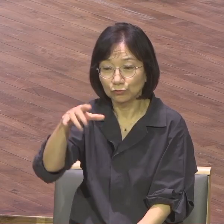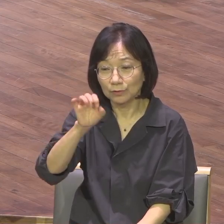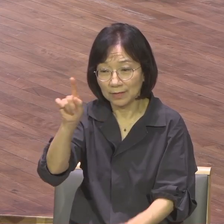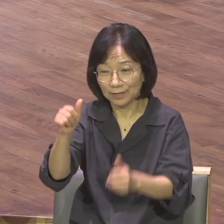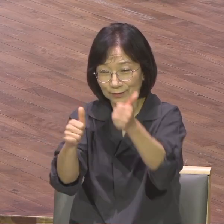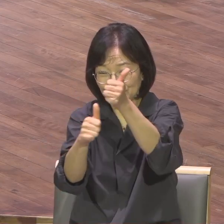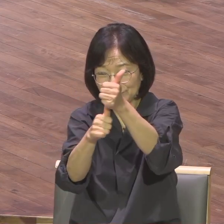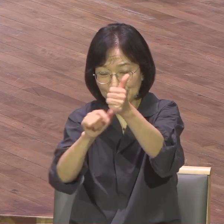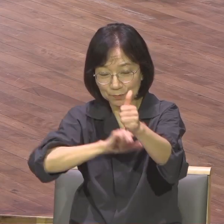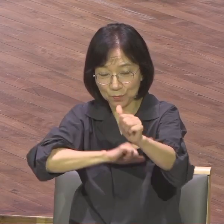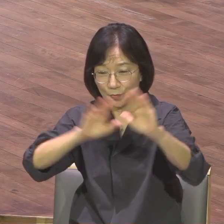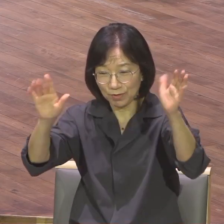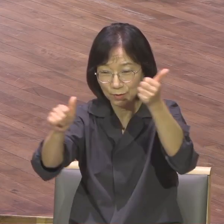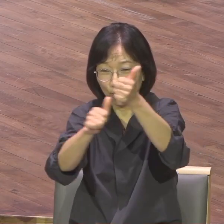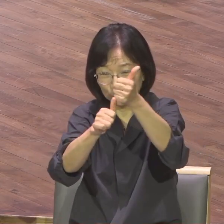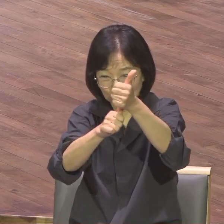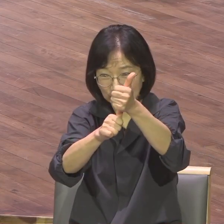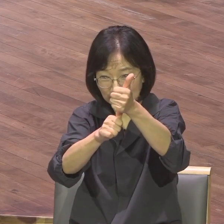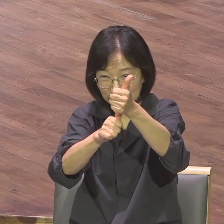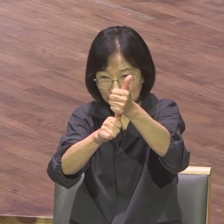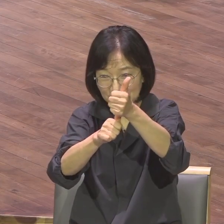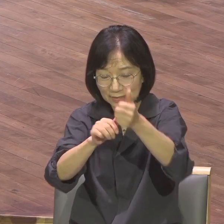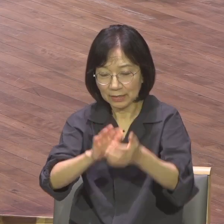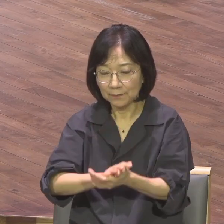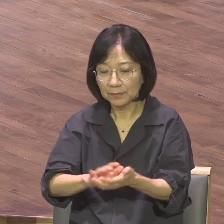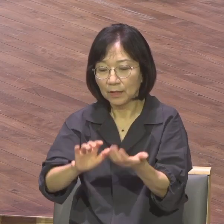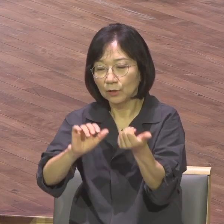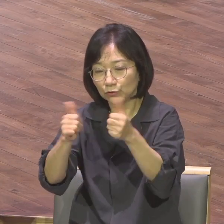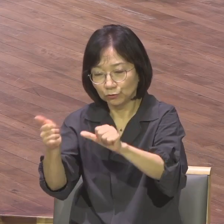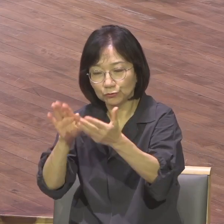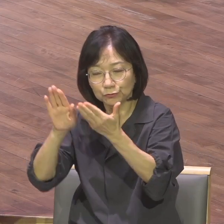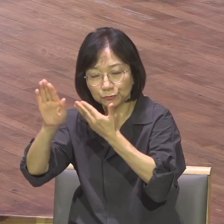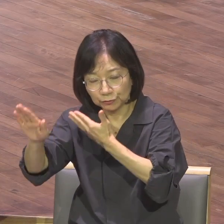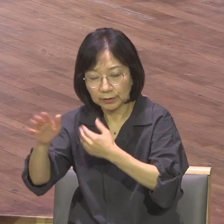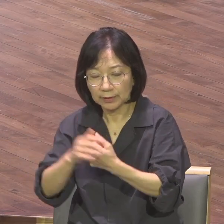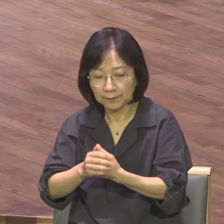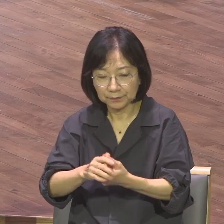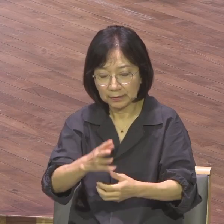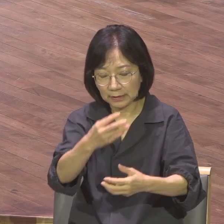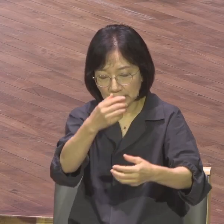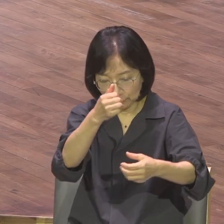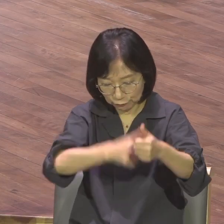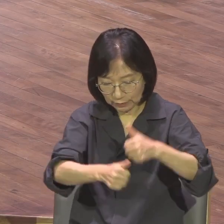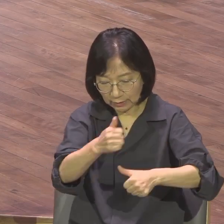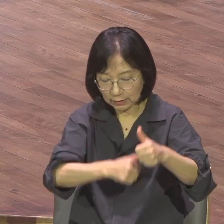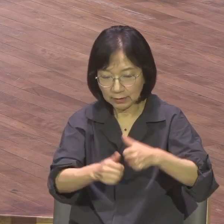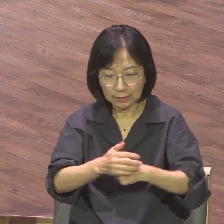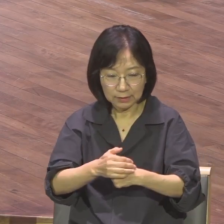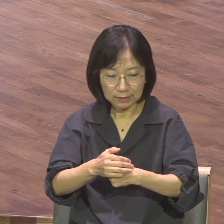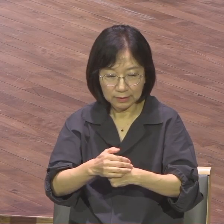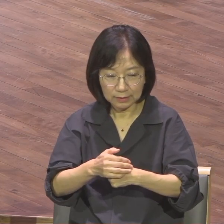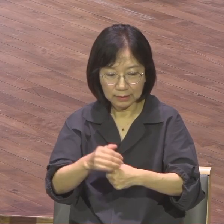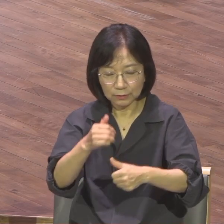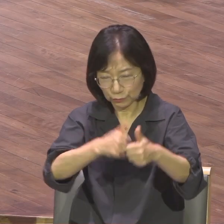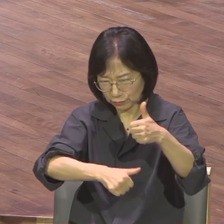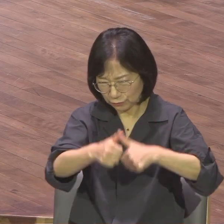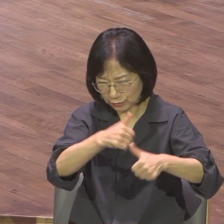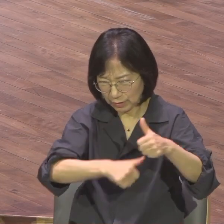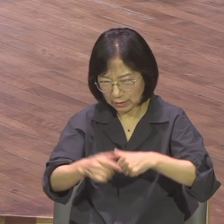우상문화에 결국 언약을 놓치고 영적 암흑기로 불리는 사사시대에 완전히 빠져들게 됩니다